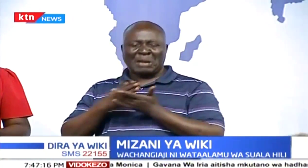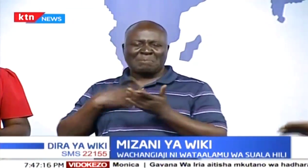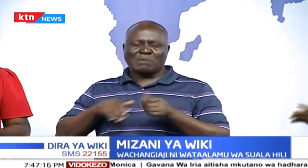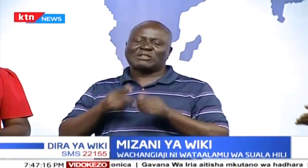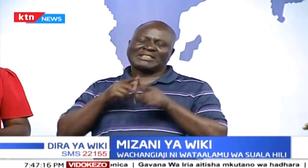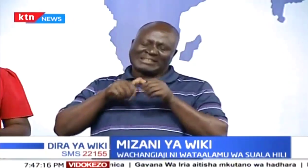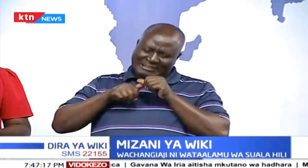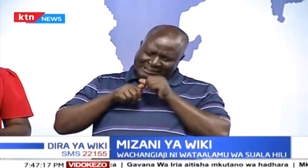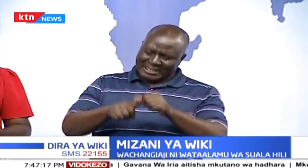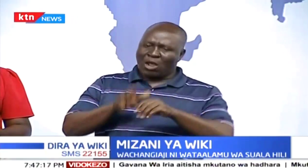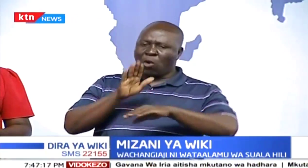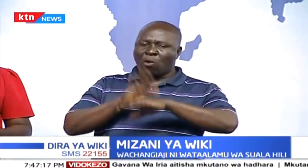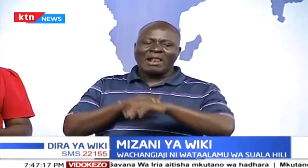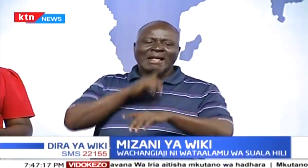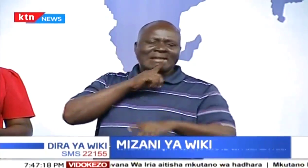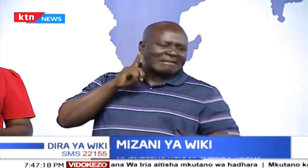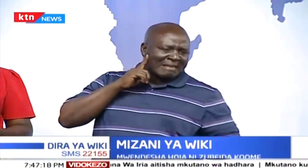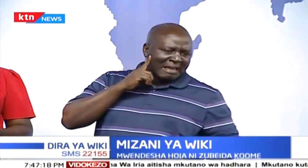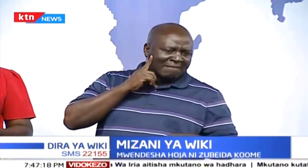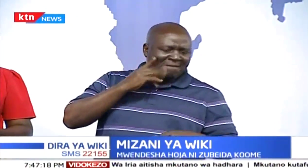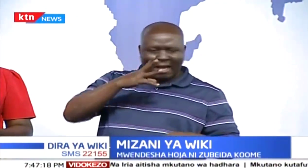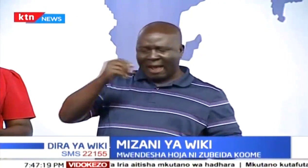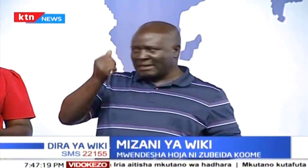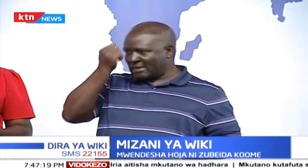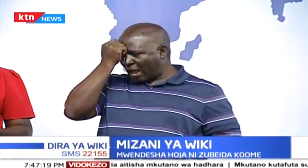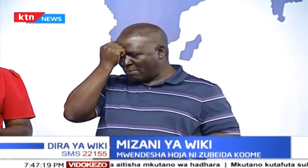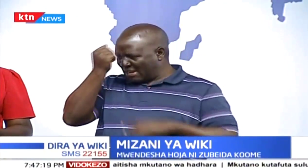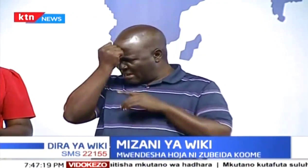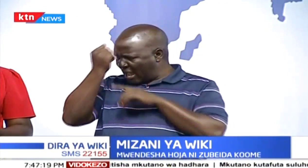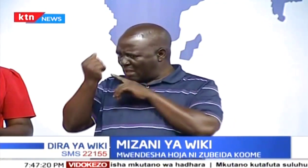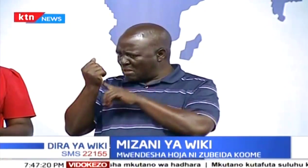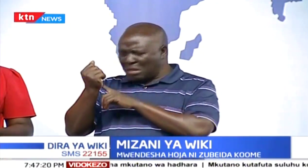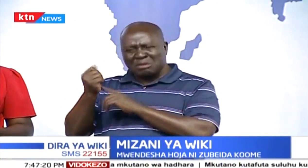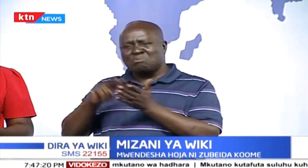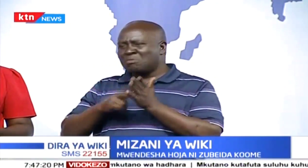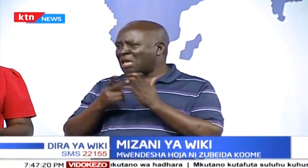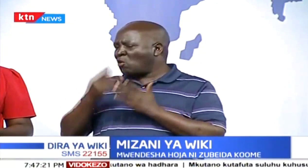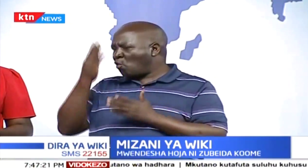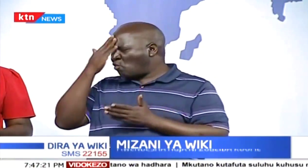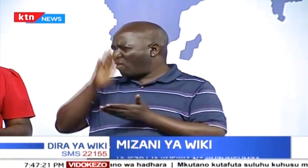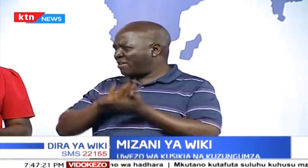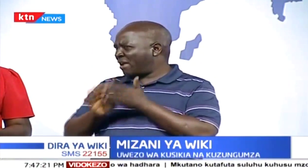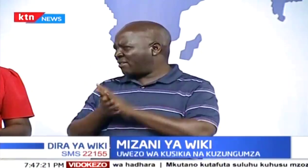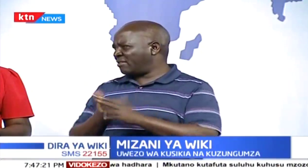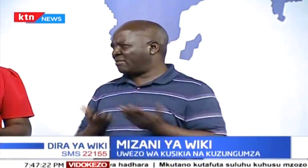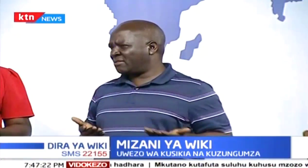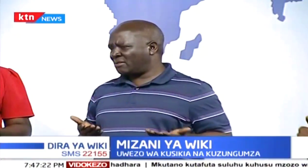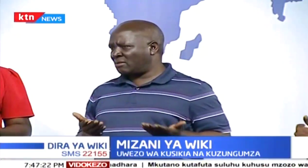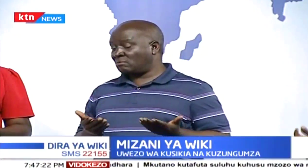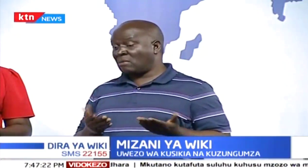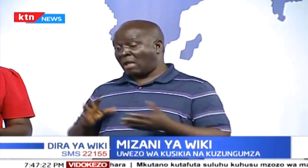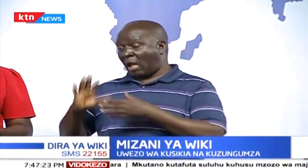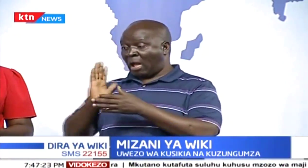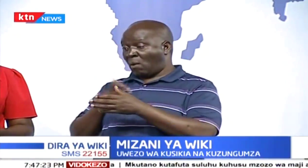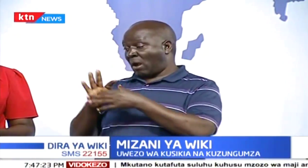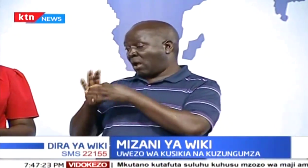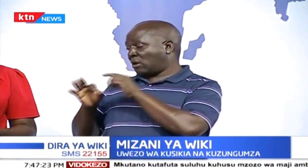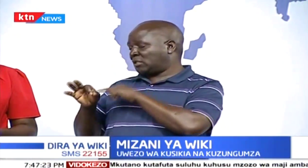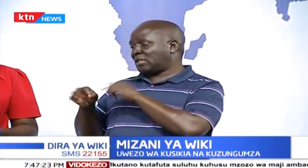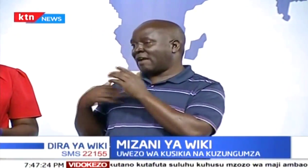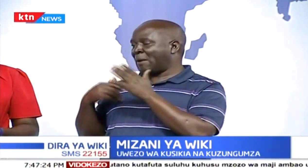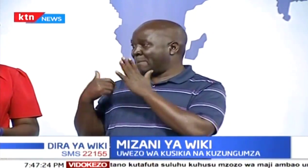Wanasema huyu ni mtu ambaya siki. Pengine ya kona tatizo la akili. Pengine yaelewi.